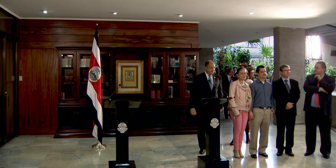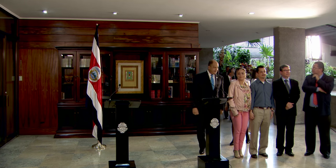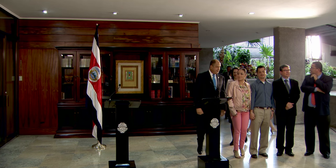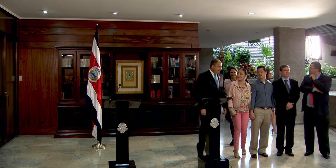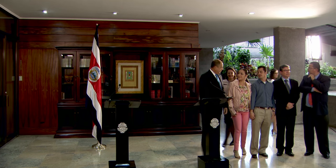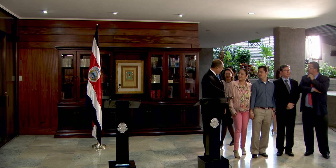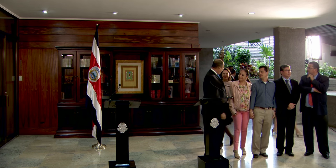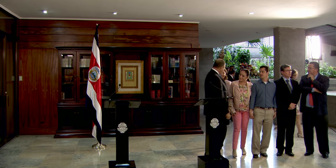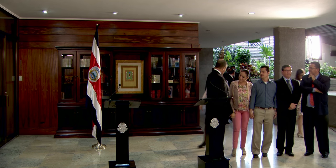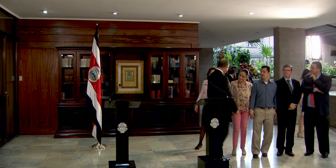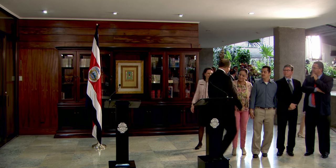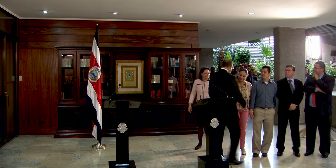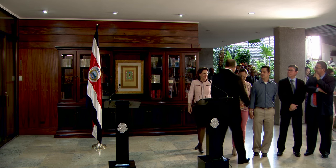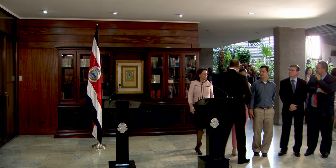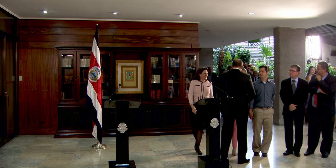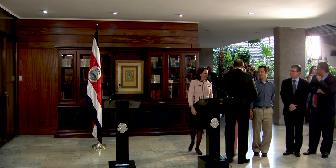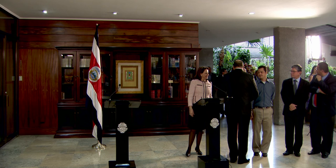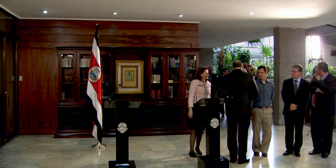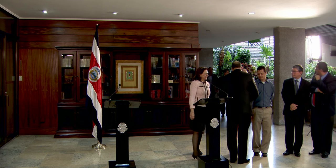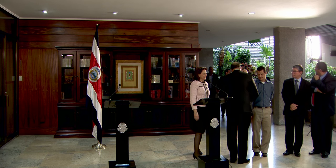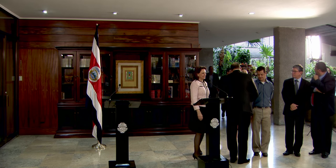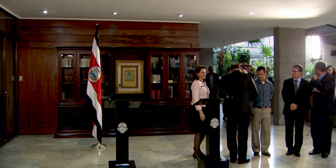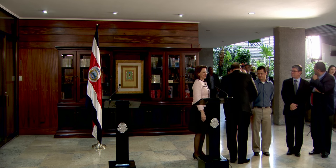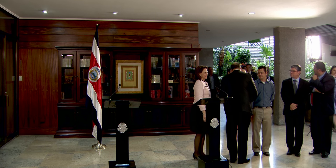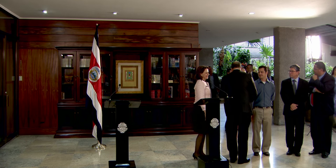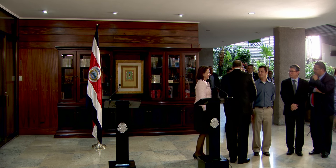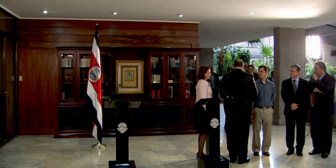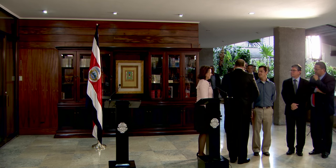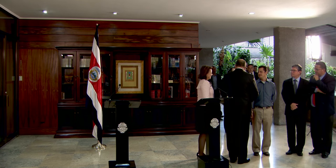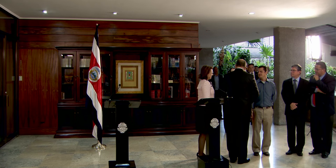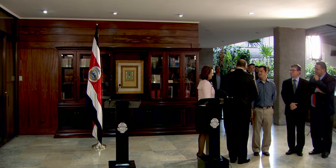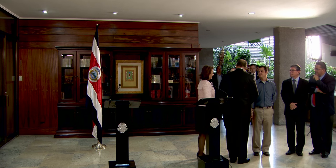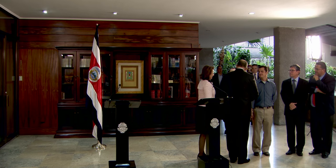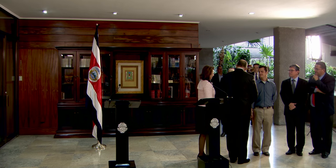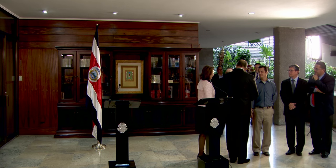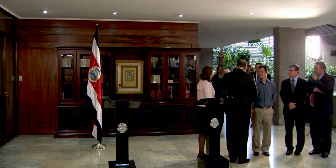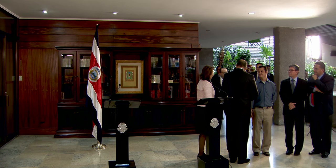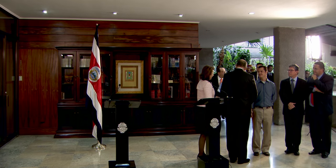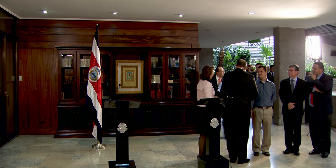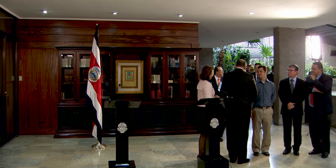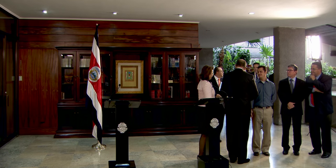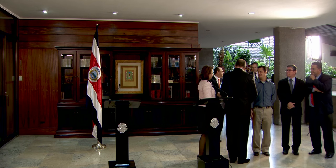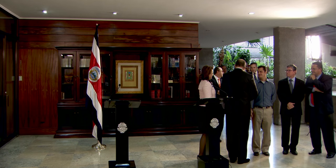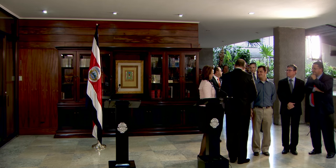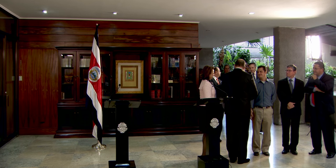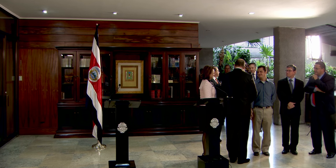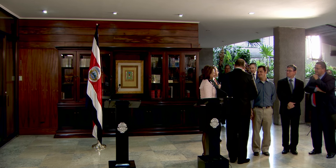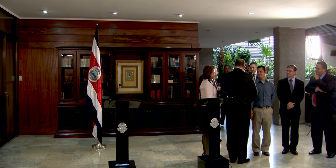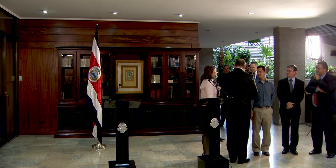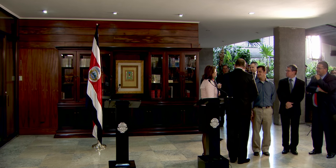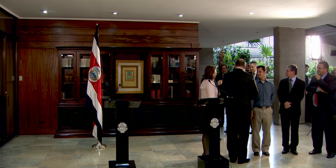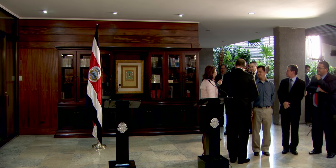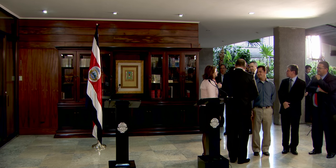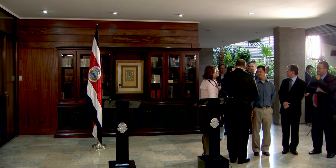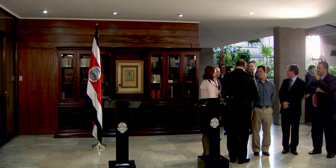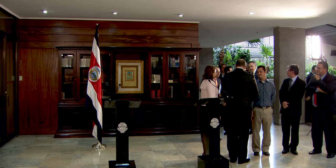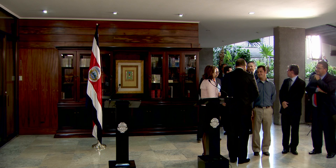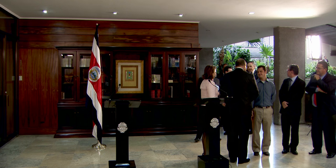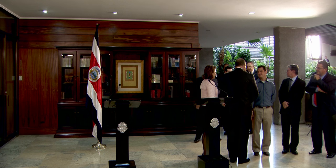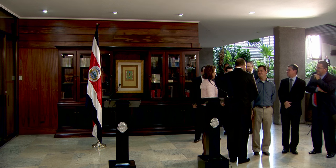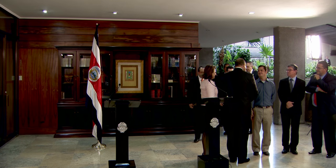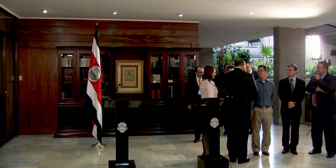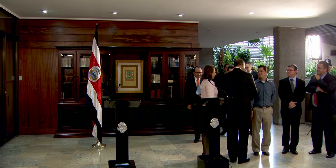sentencia de la Corte Interamericana de Derechos Humanos. El presidente procede a saludar a